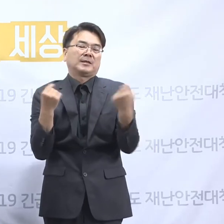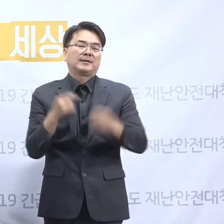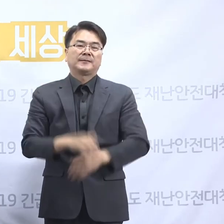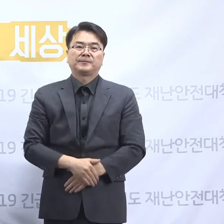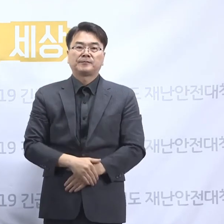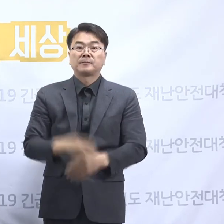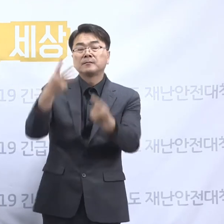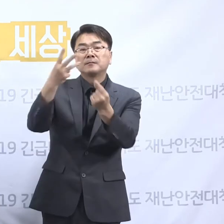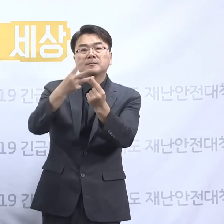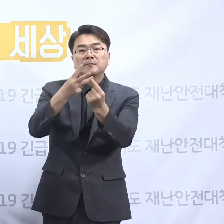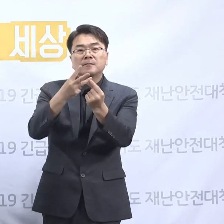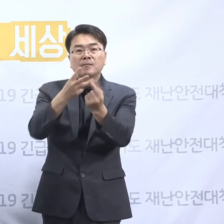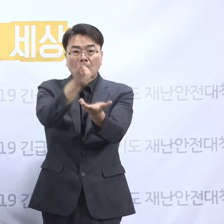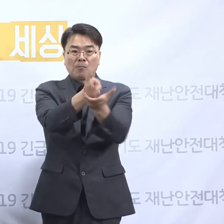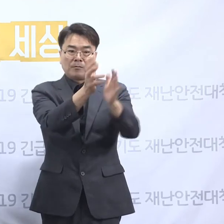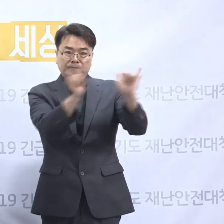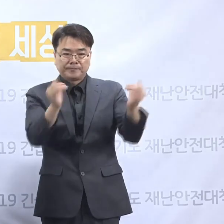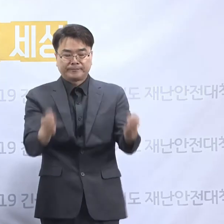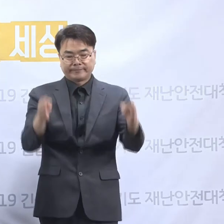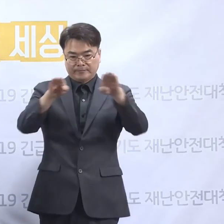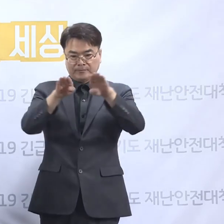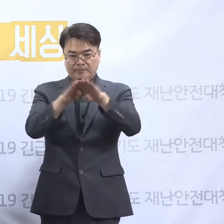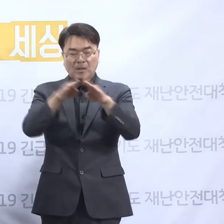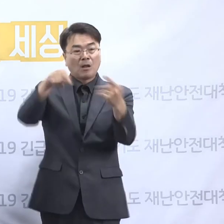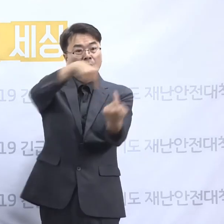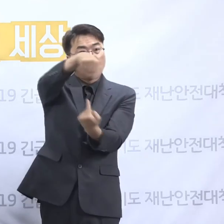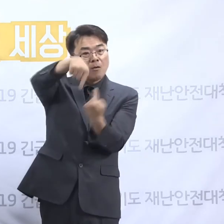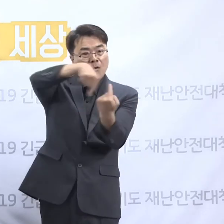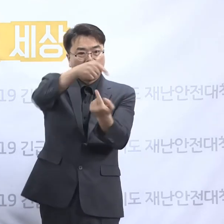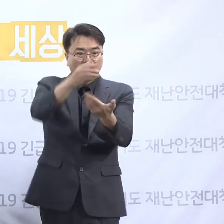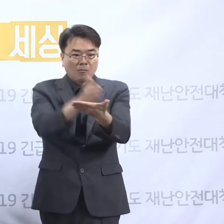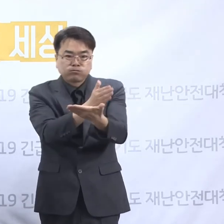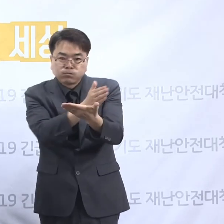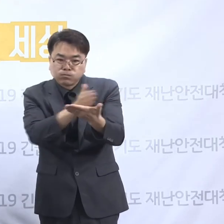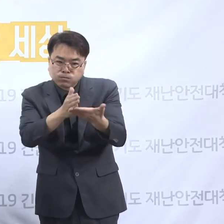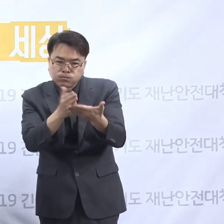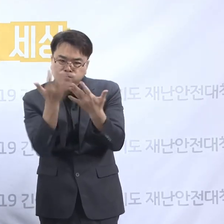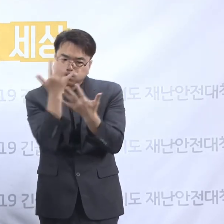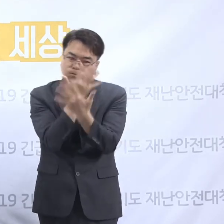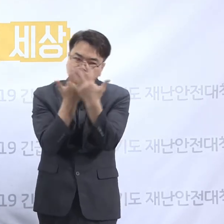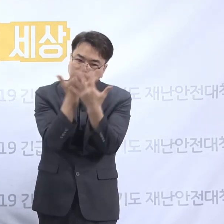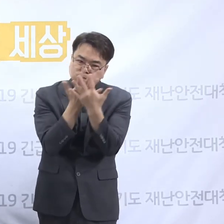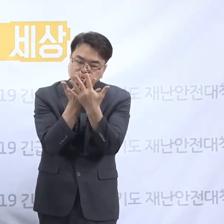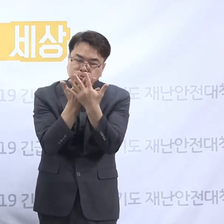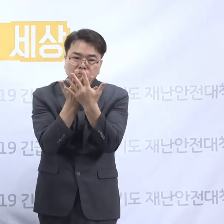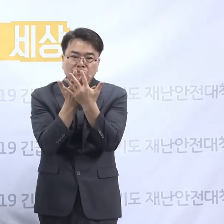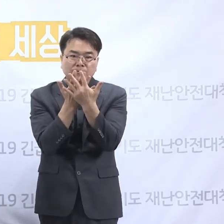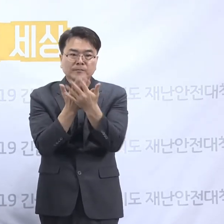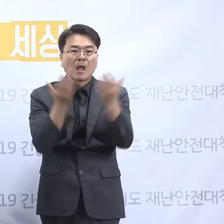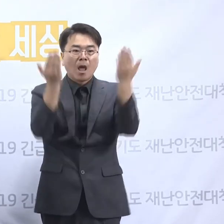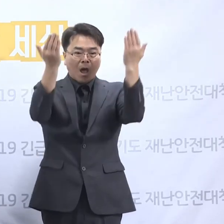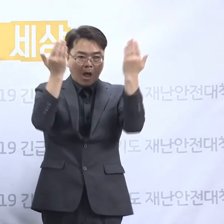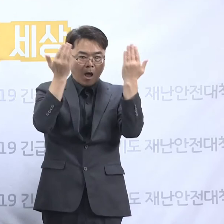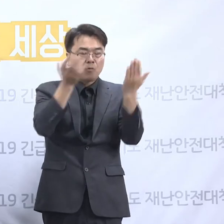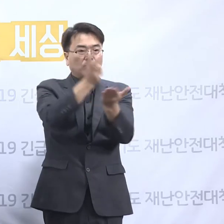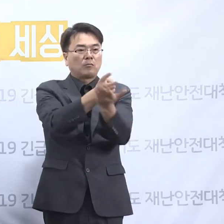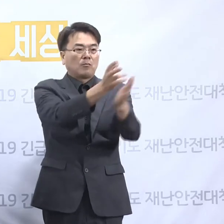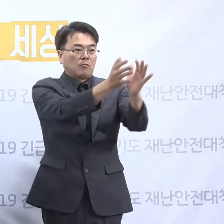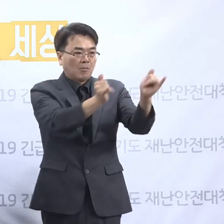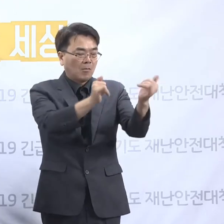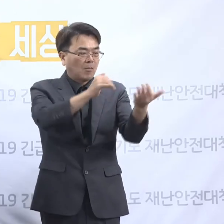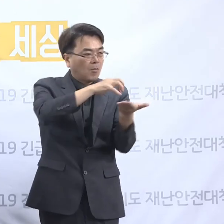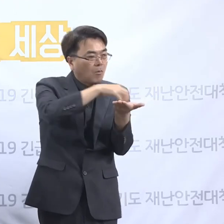셋째, 법인과 시설의 운영이 구분되지 않았습니다. 학교 법인의 회계와